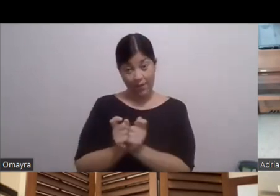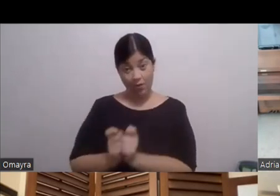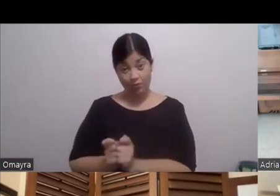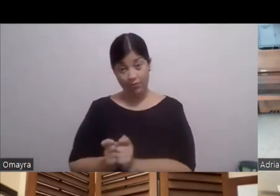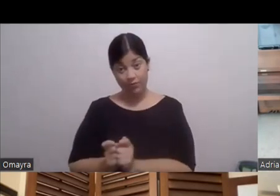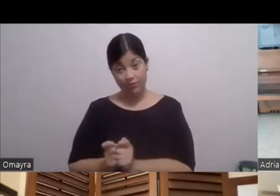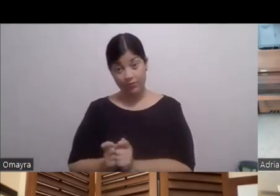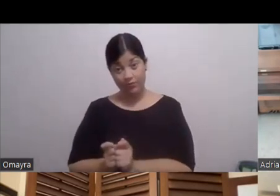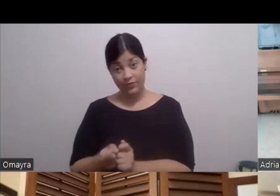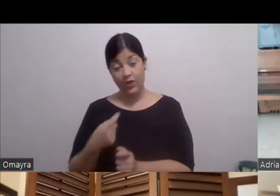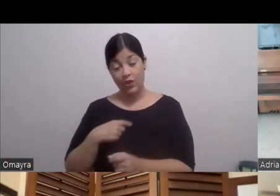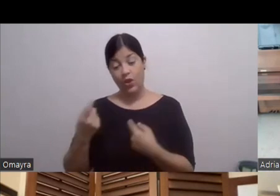Diez años Antes de empezar A filmar